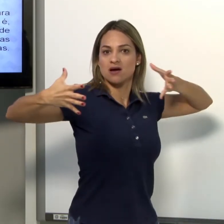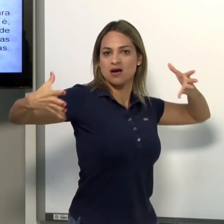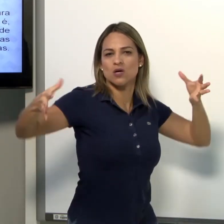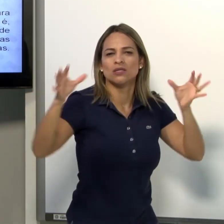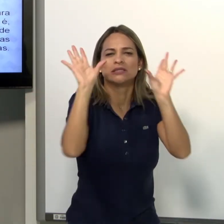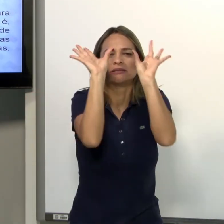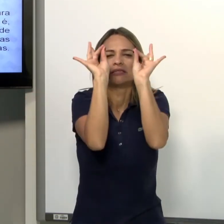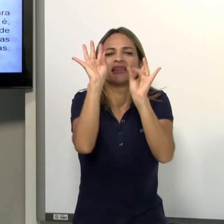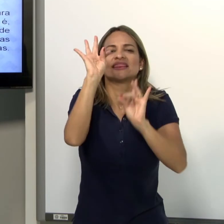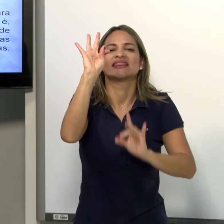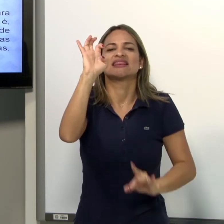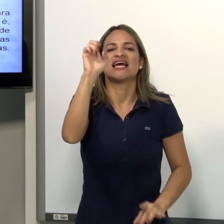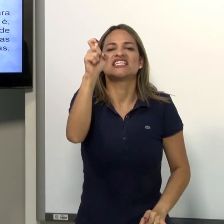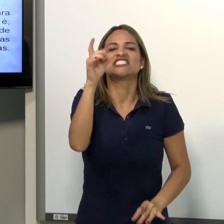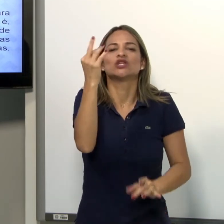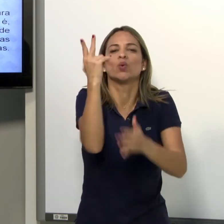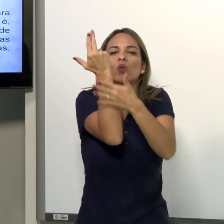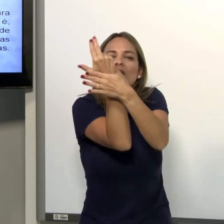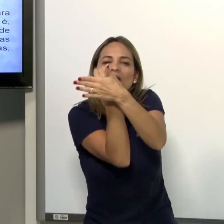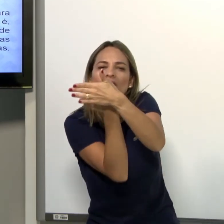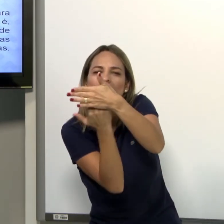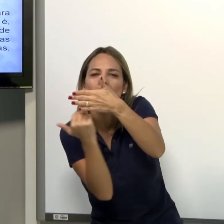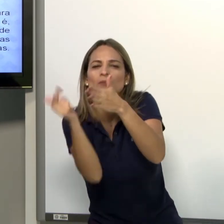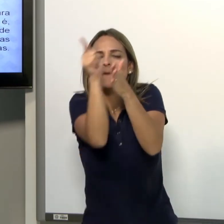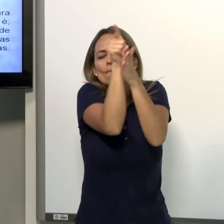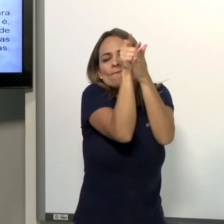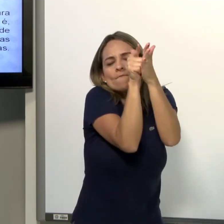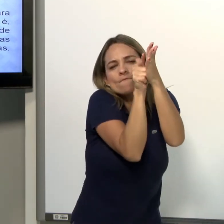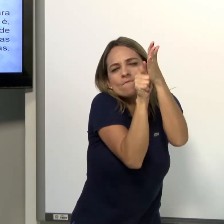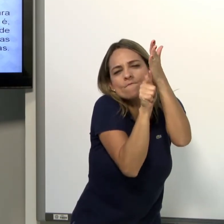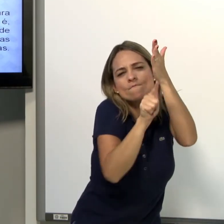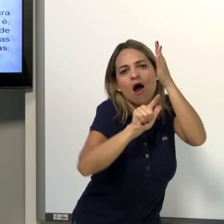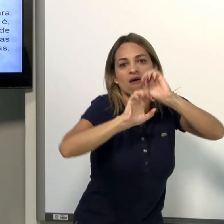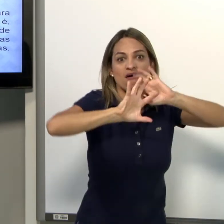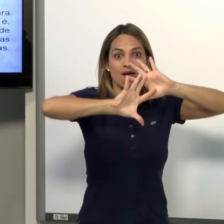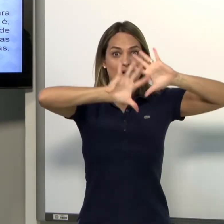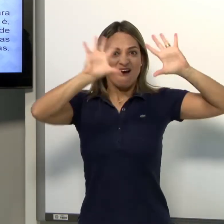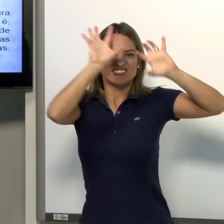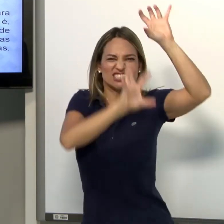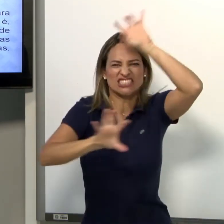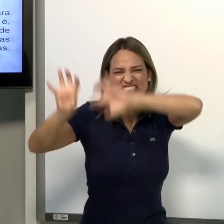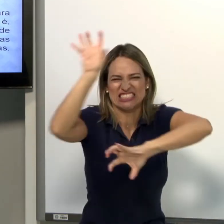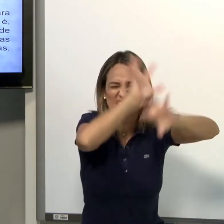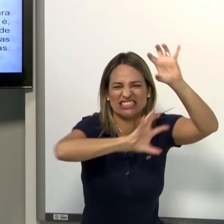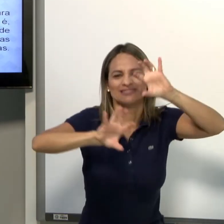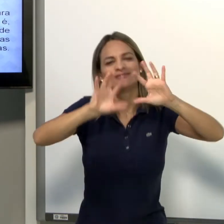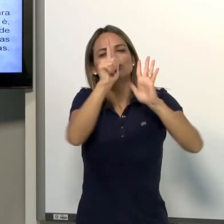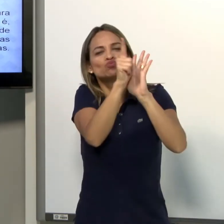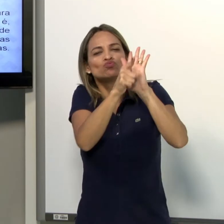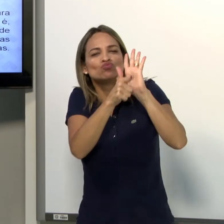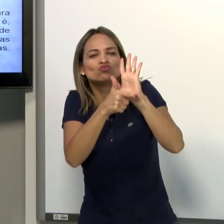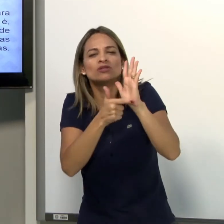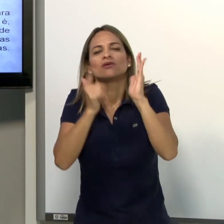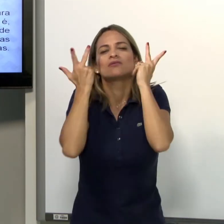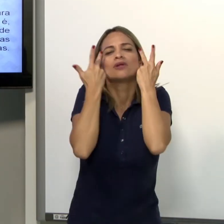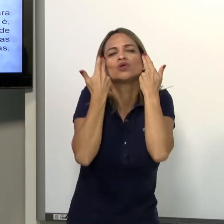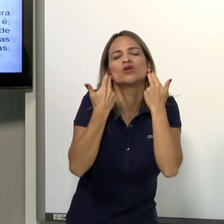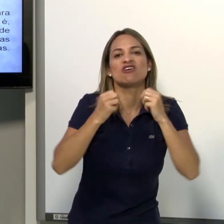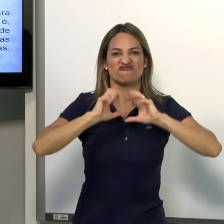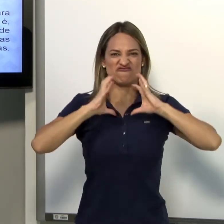à forma, à textura, as imagens, se ele tem desenho, se ele não tem, se ele é estampado ou não. Se